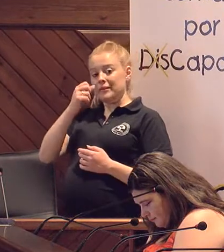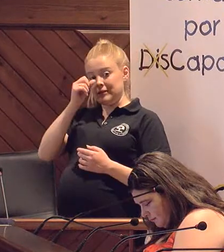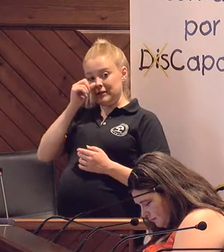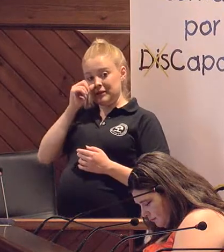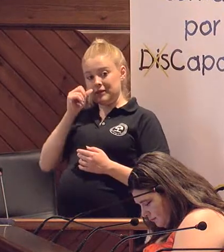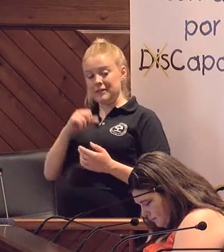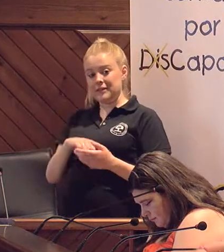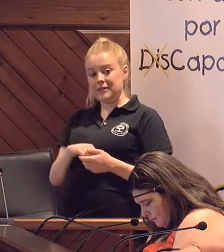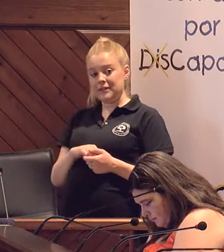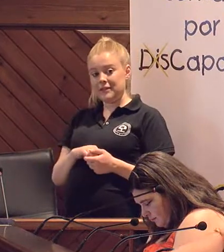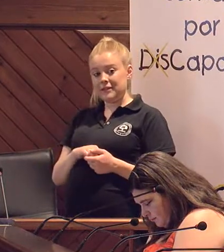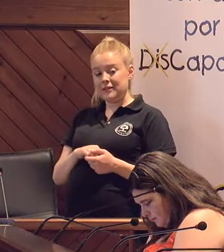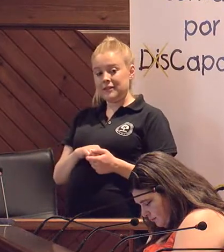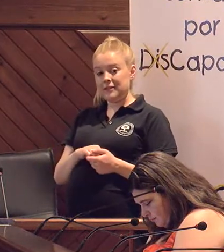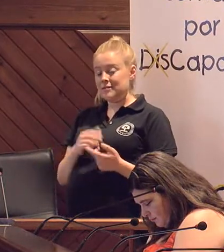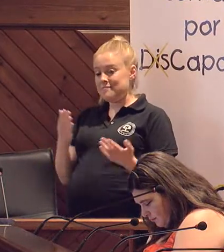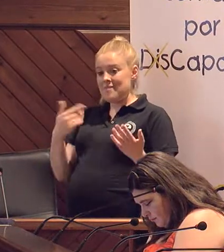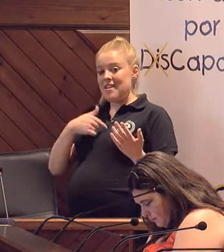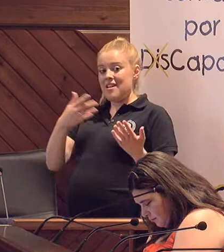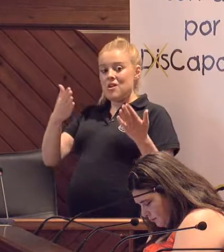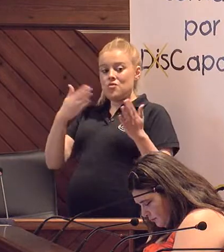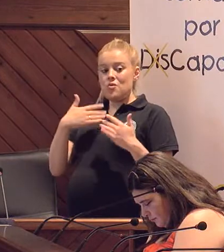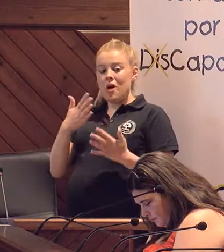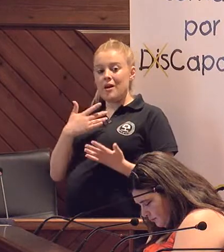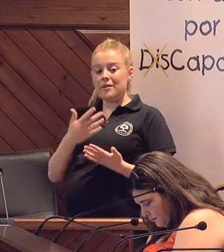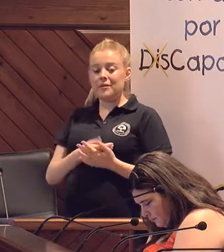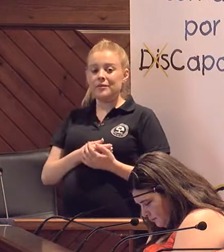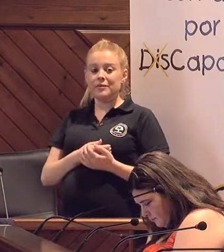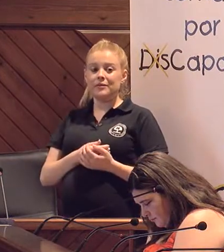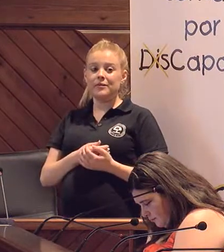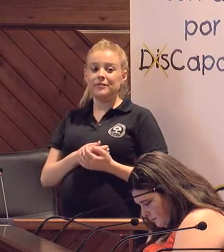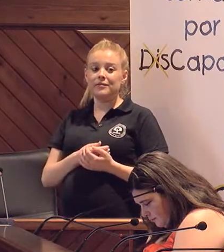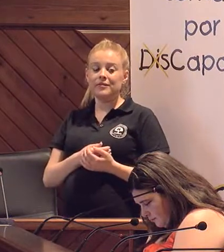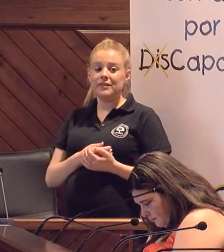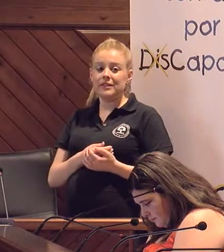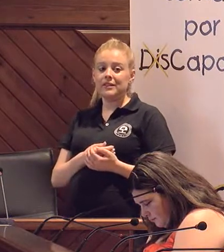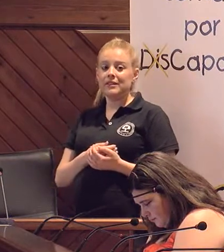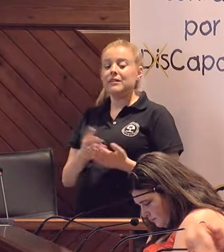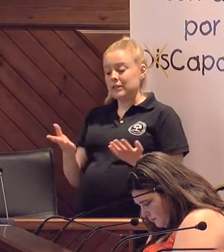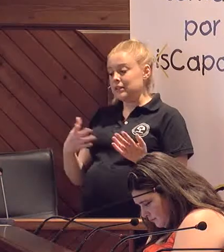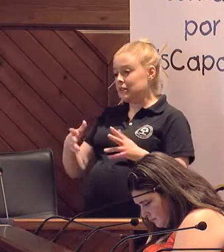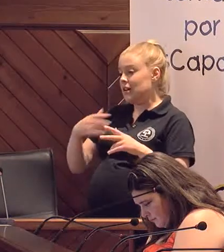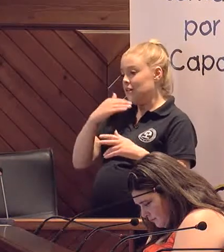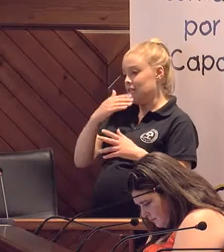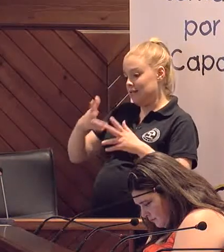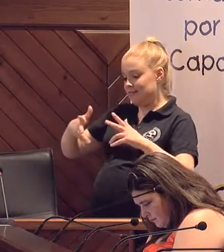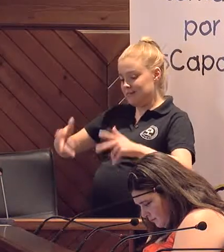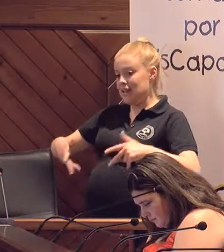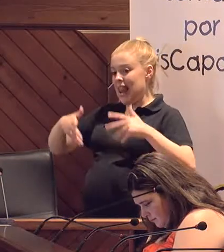no hay… A ver, a